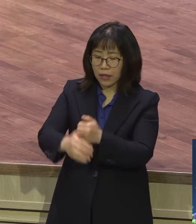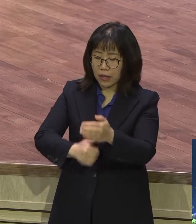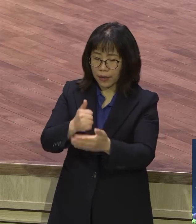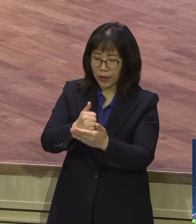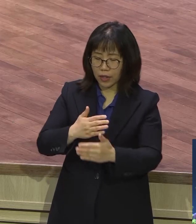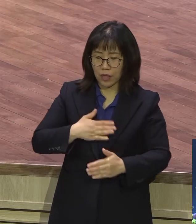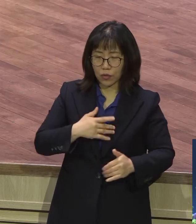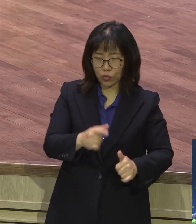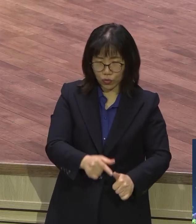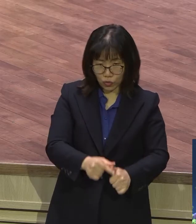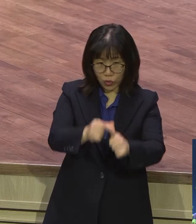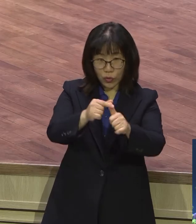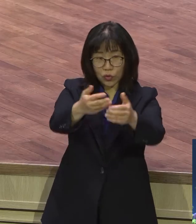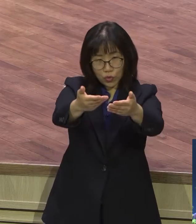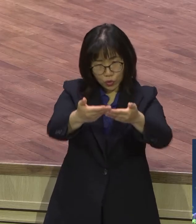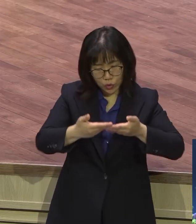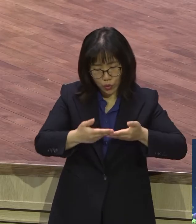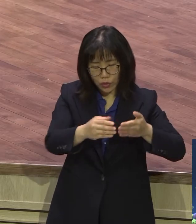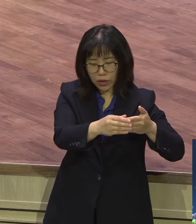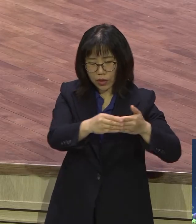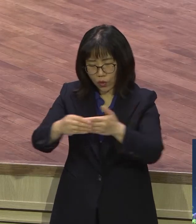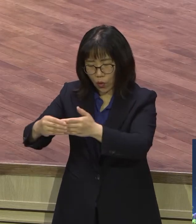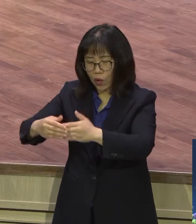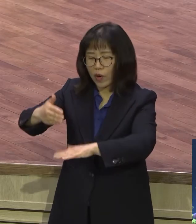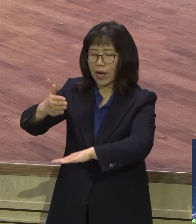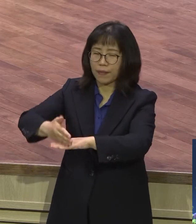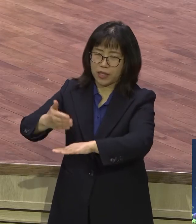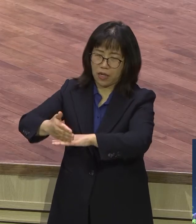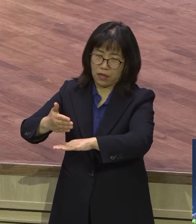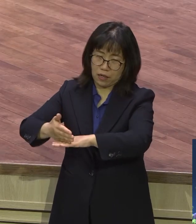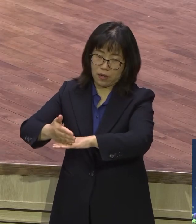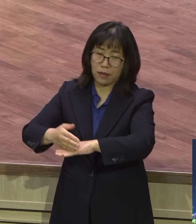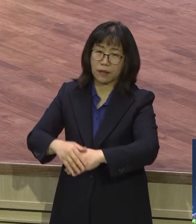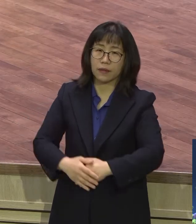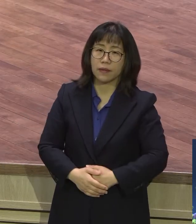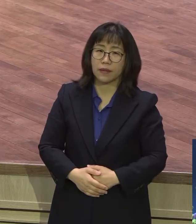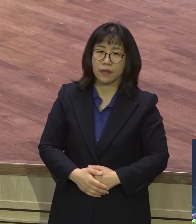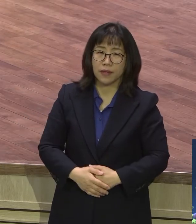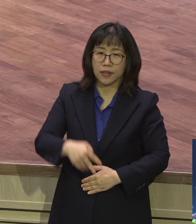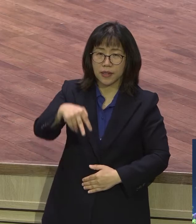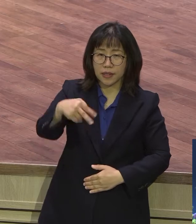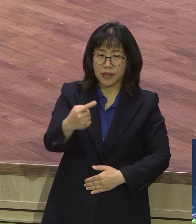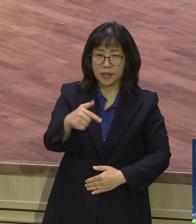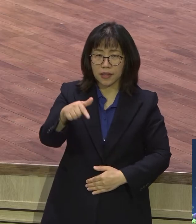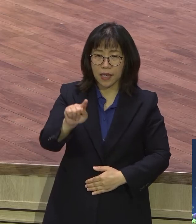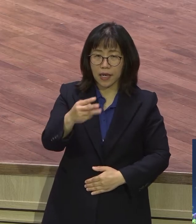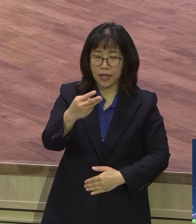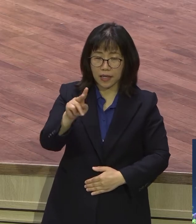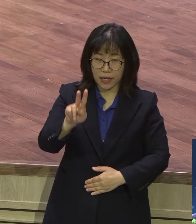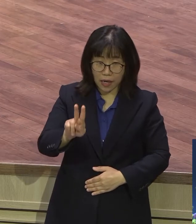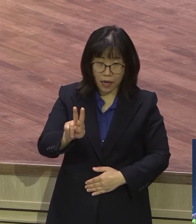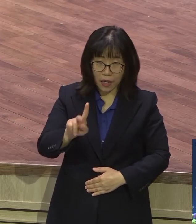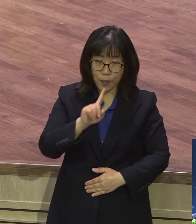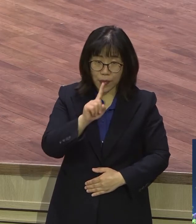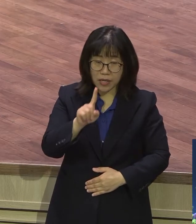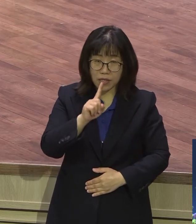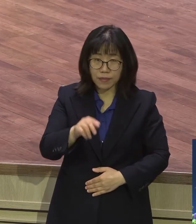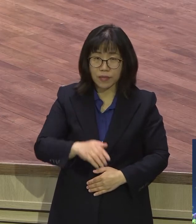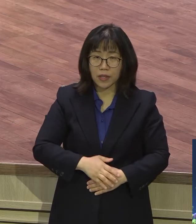인도하심 이거를 감사하는 시급입니다 특별히 서가라 14장을 보면 서가라 선지자가 열방의 심판을